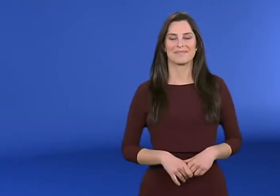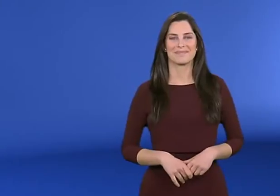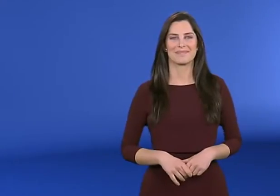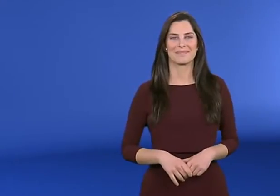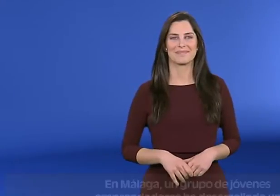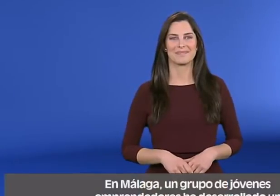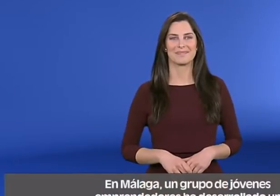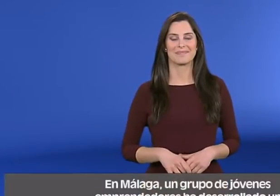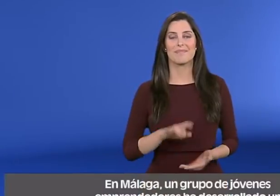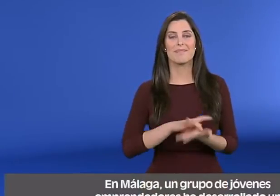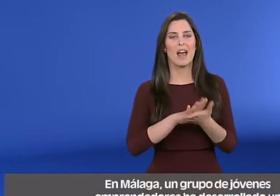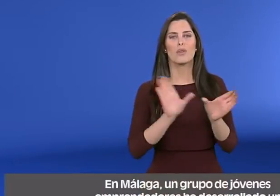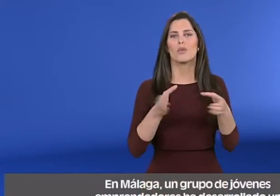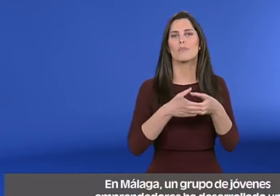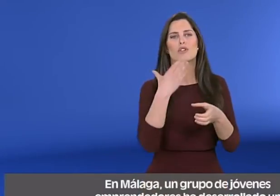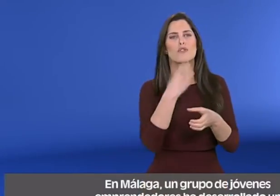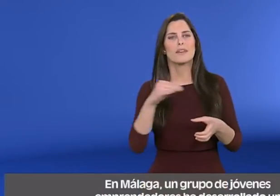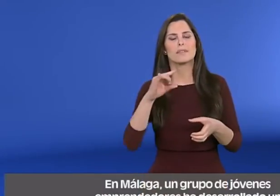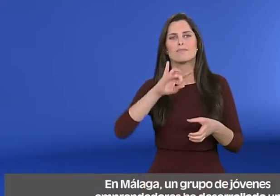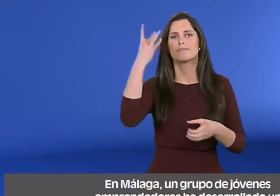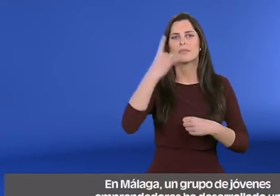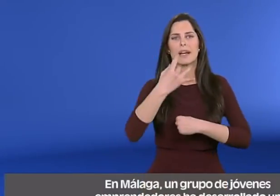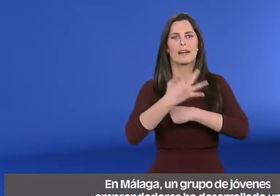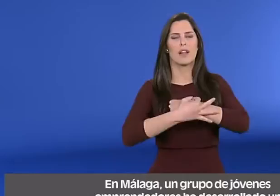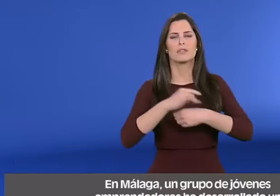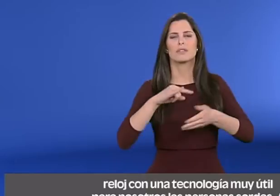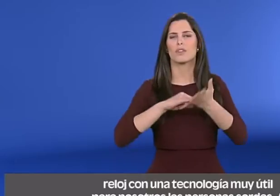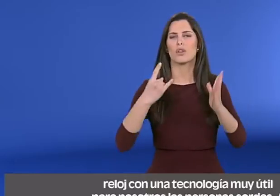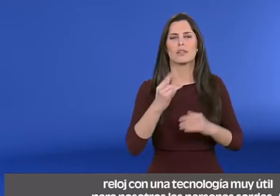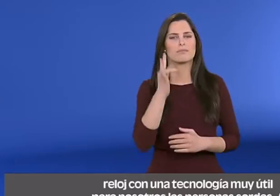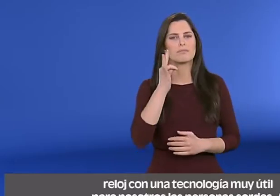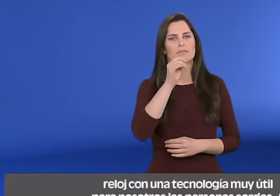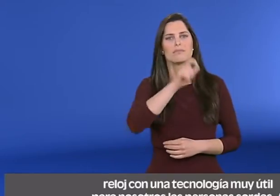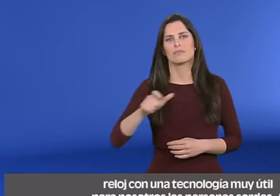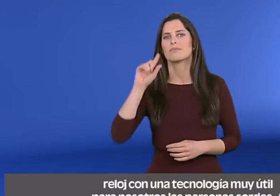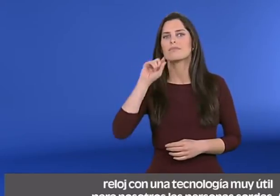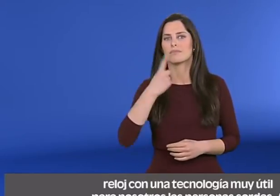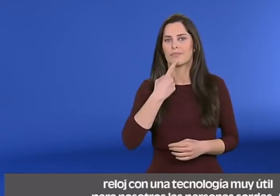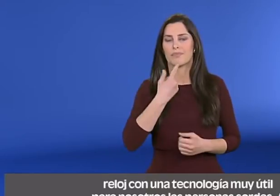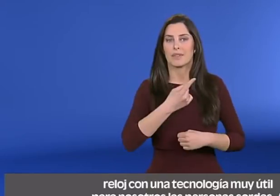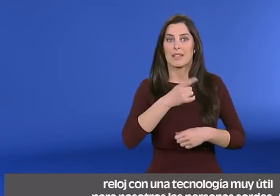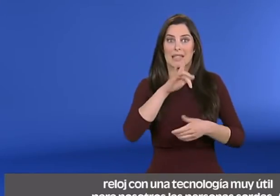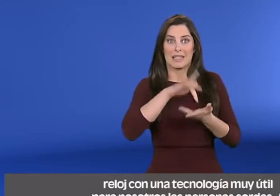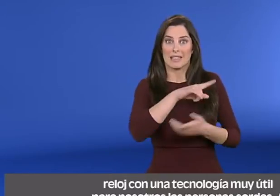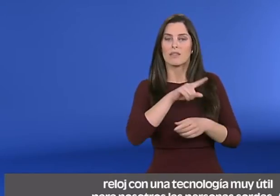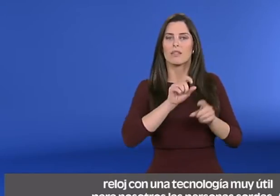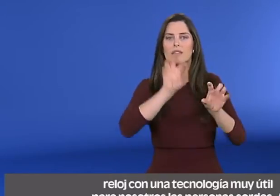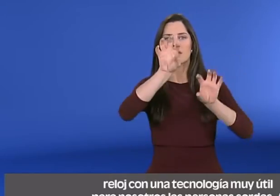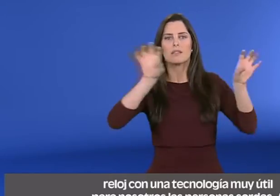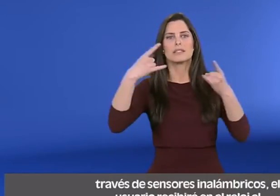En Málaga, un grupo de jóvenes emprendedores ha desarrollado un reloj con una tecnología muy útil para nosotros, las personas sordas. A